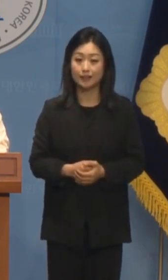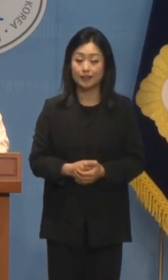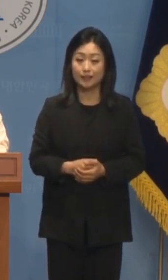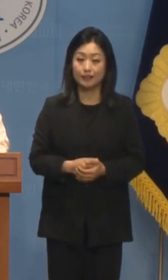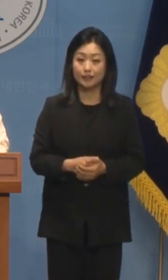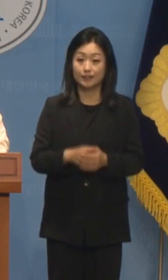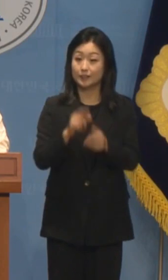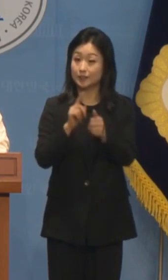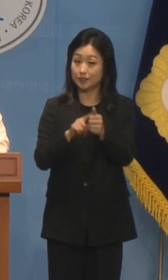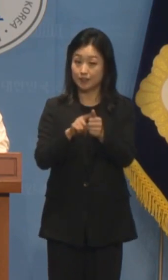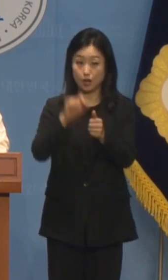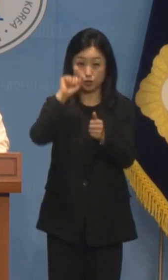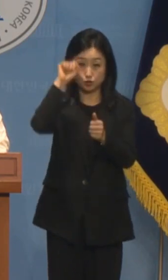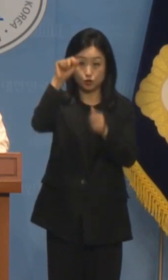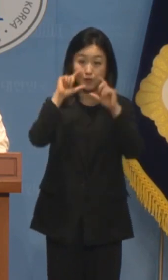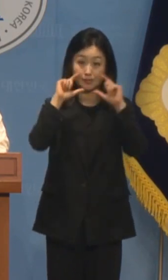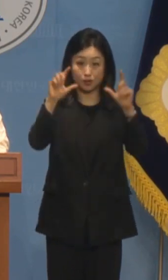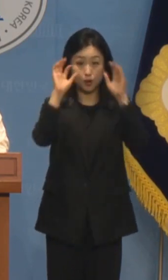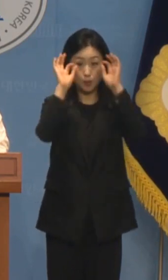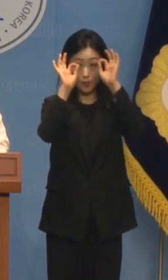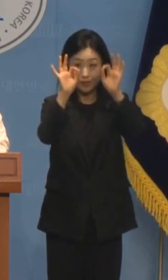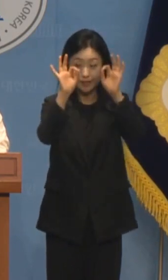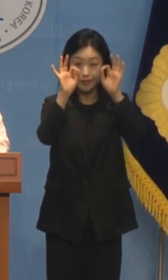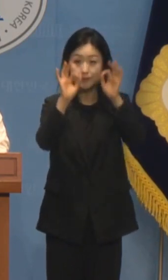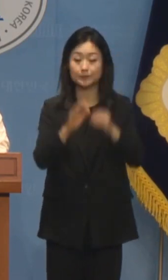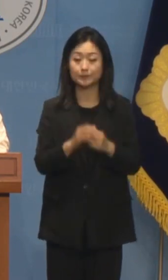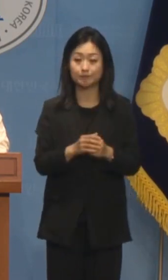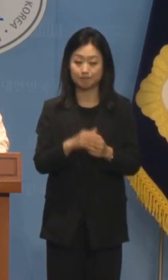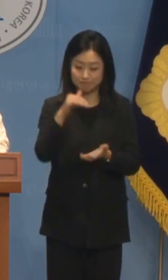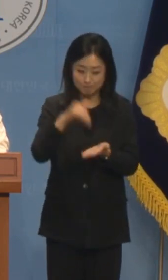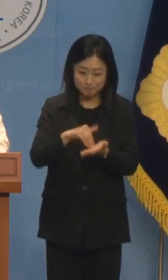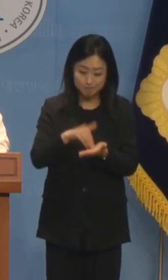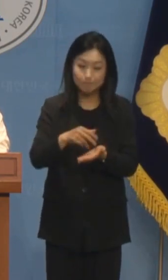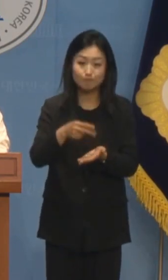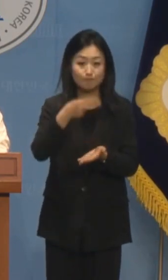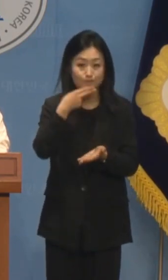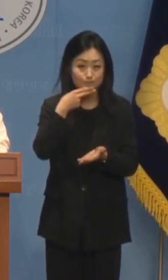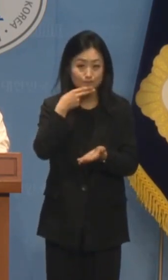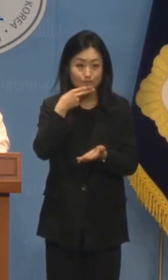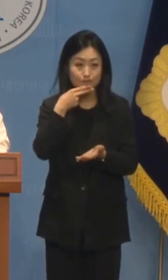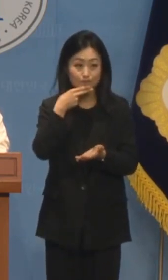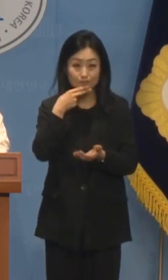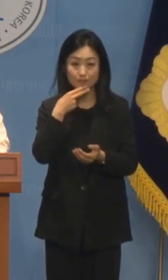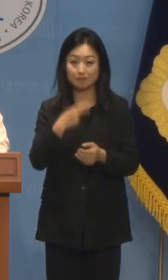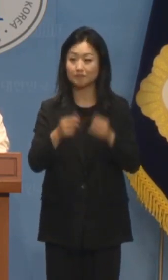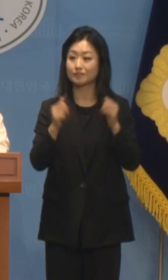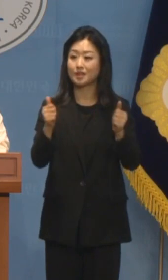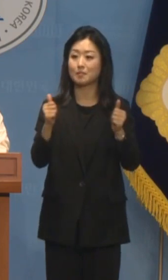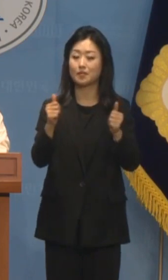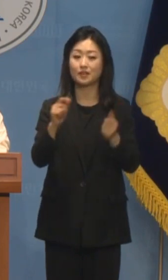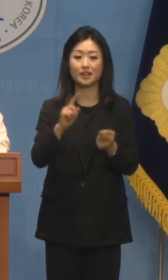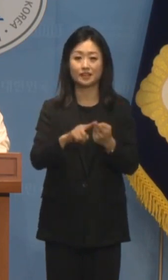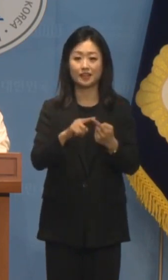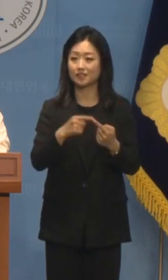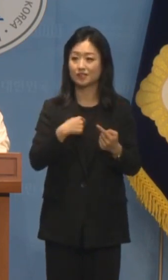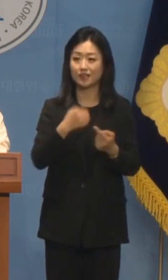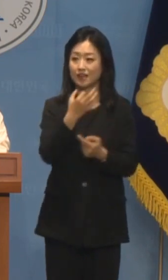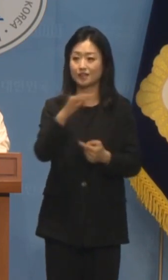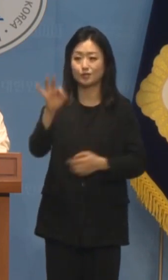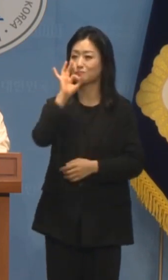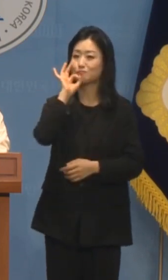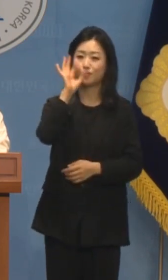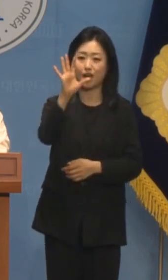곽 후보의 출마 선언을 보면 반성은커녕 오히려 판결에 전혀 승복할 수 없